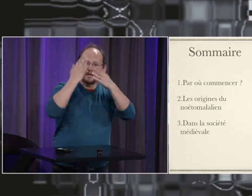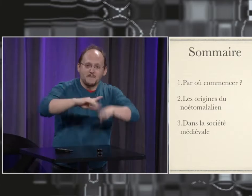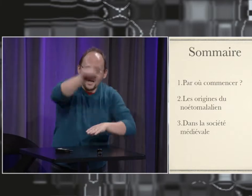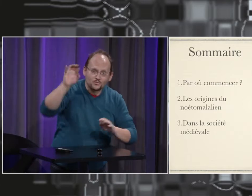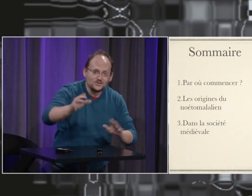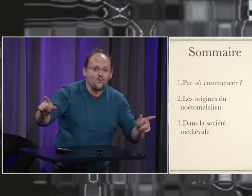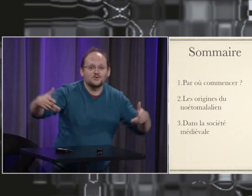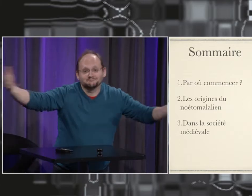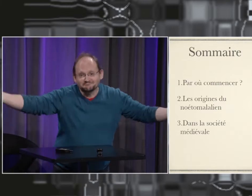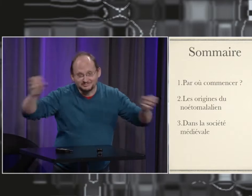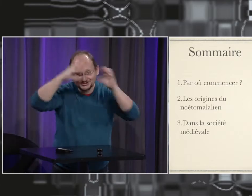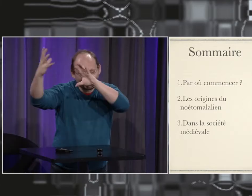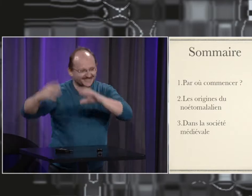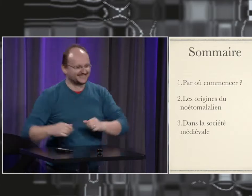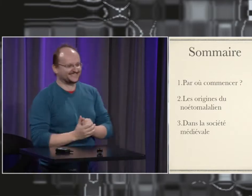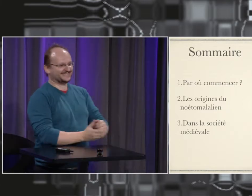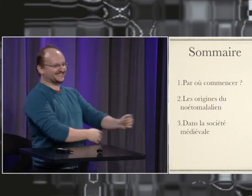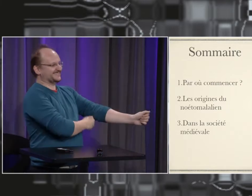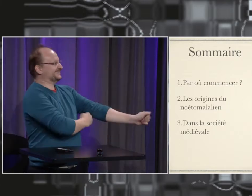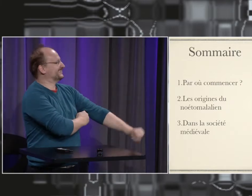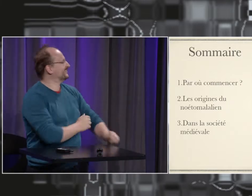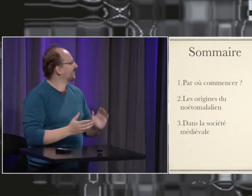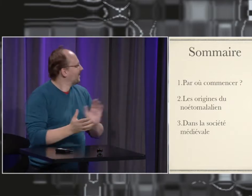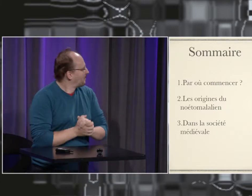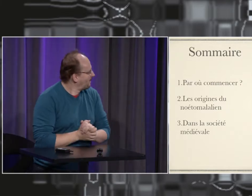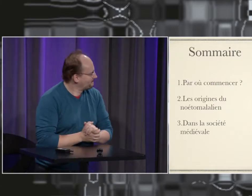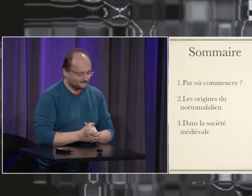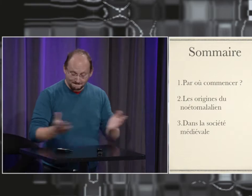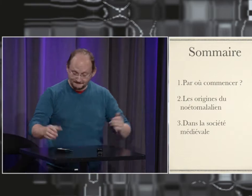est prête. Est-ce que vous pouvez me suivre ? Eh bien, si vous êtes prêts, allons-y.